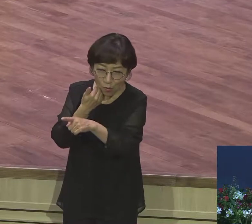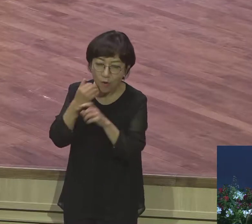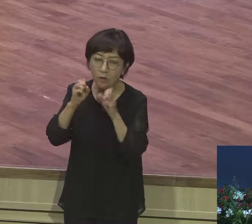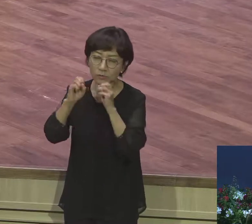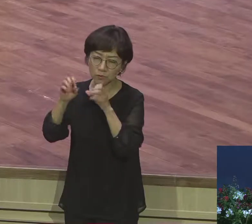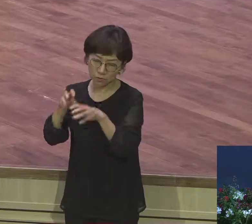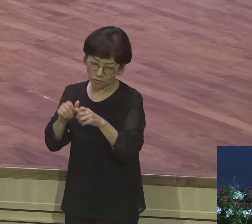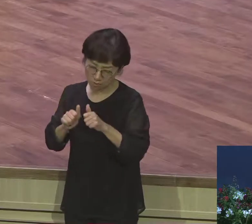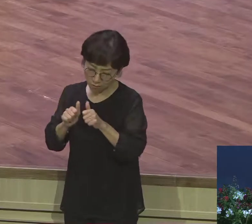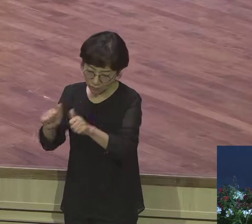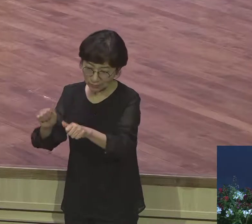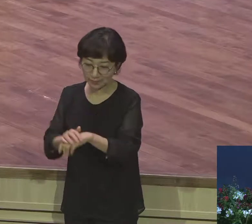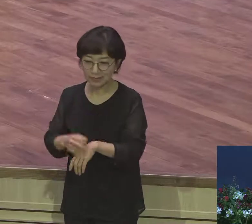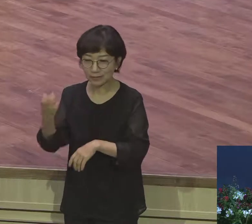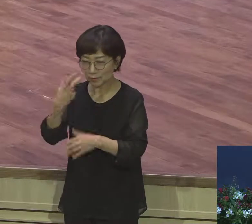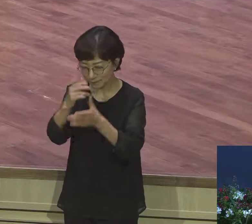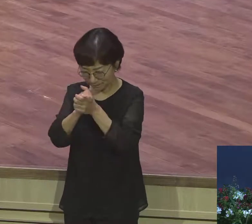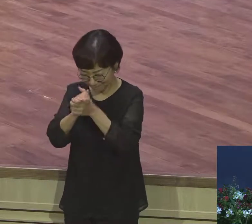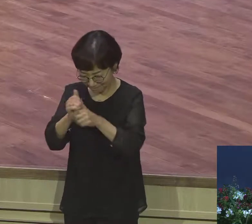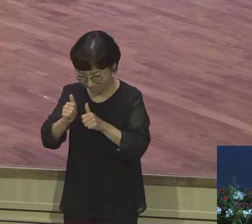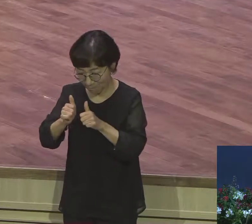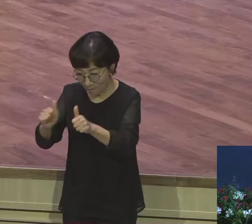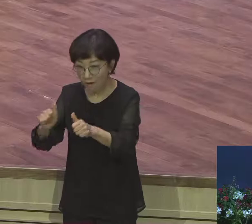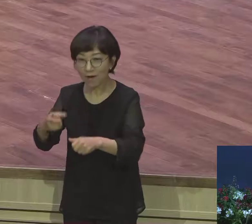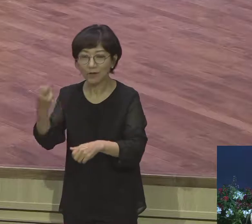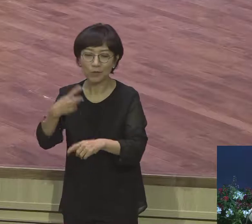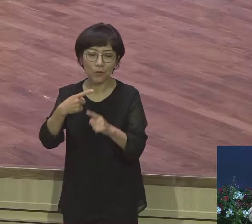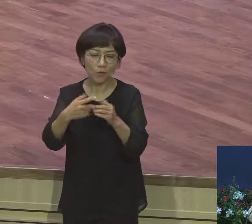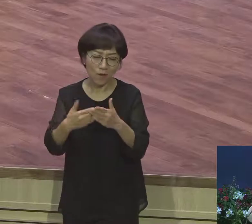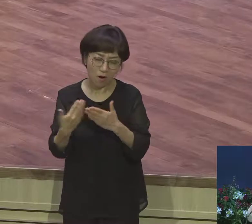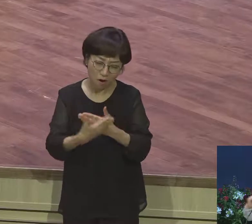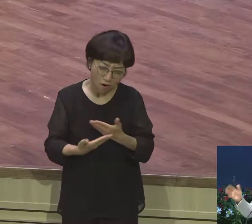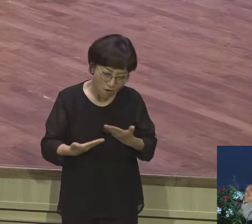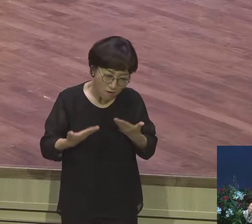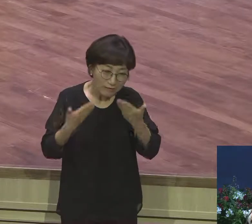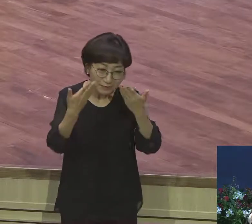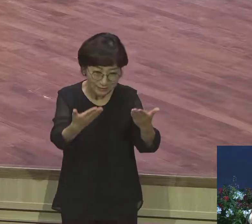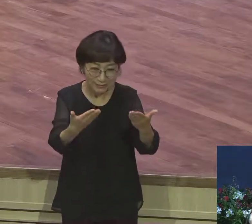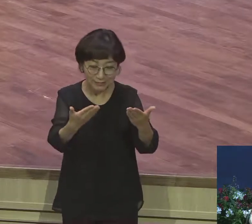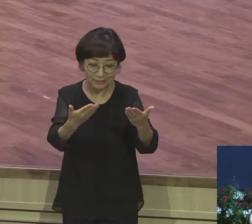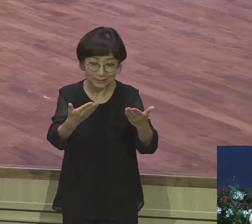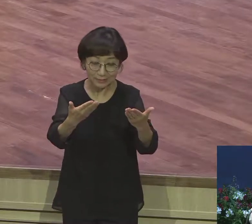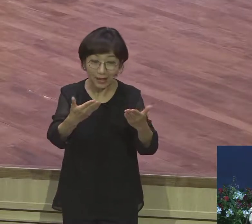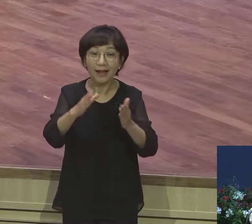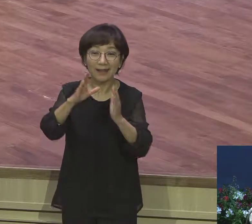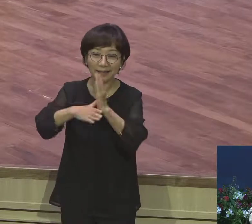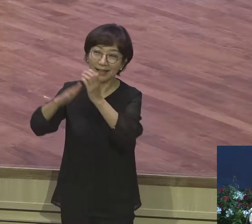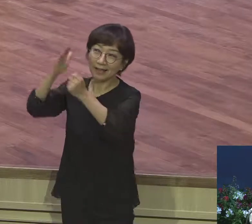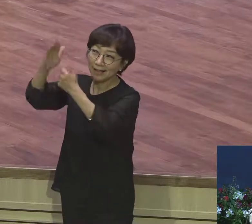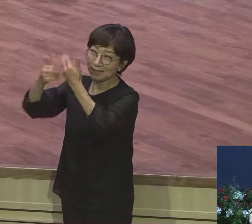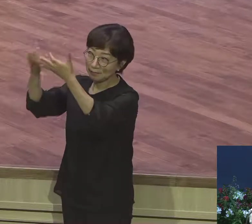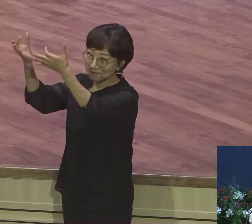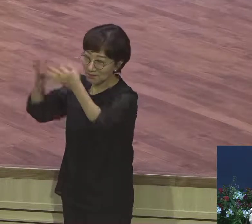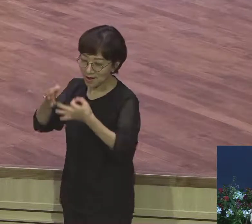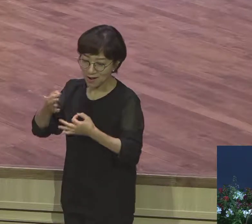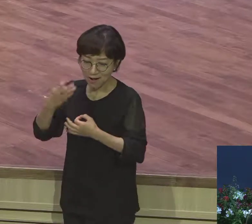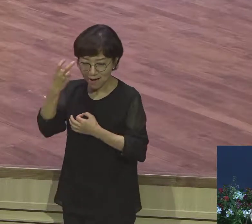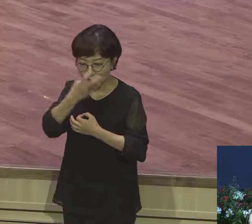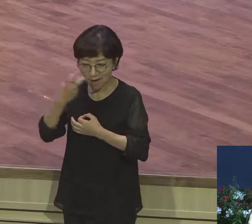저분이 교육하시 많이 했다 알아 하나님 책임져야 돼요 아멘 그렇게